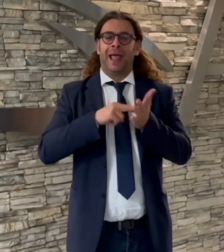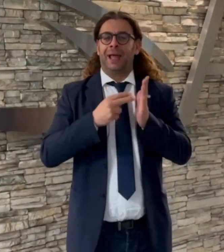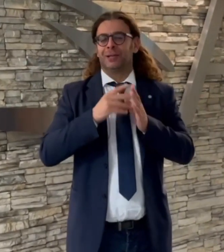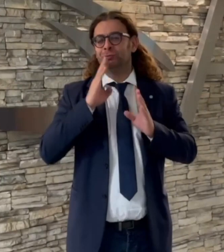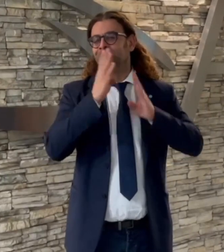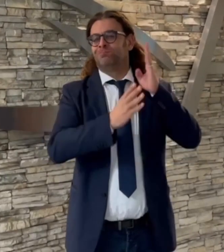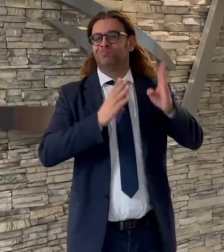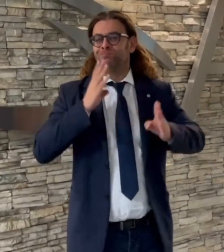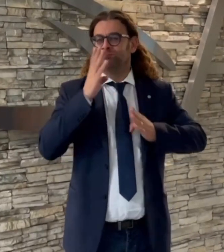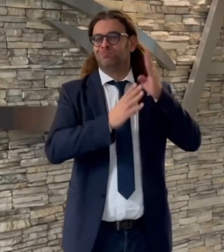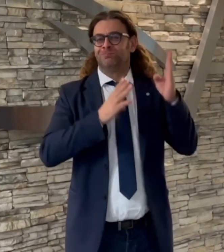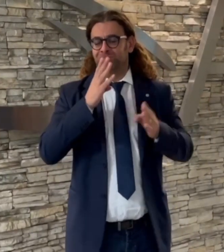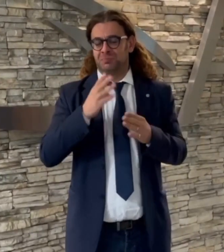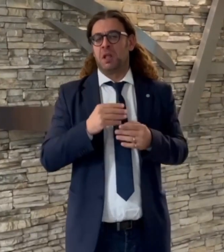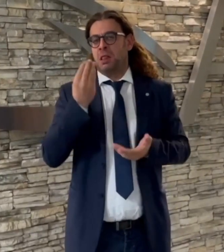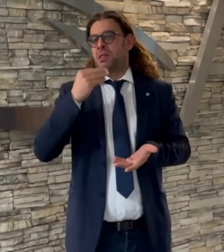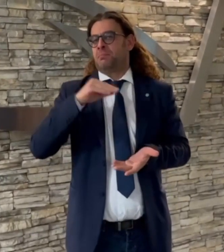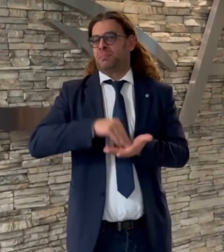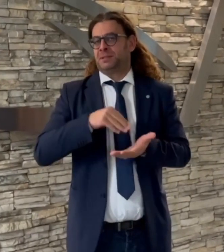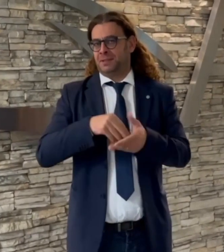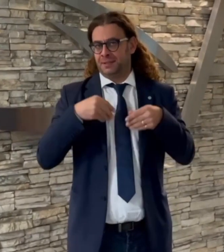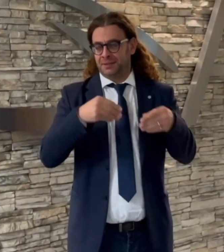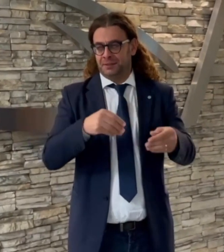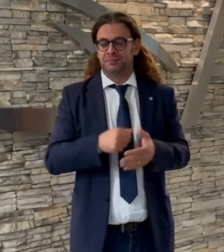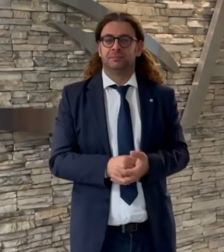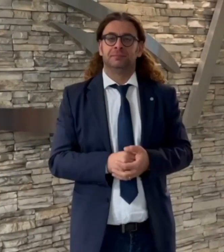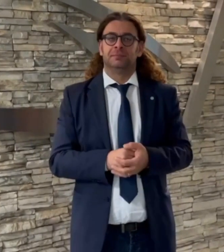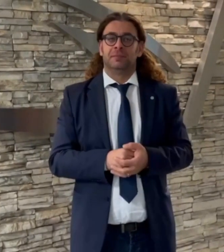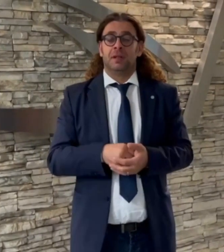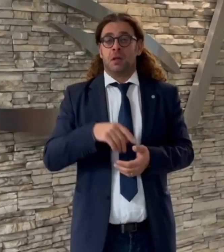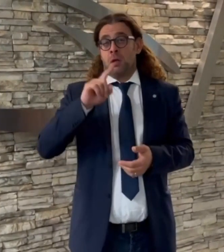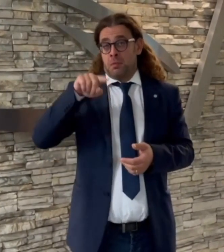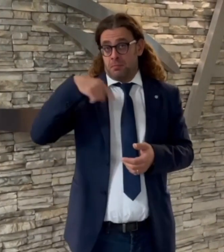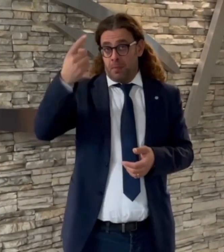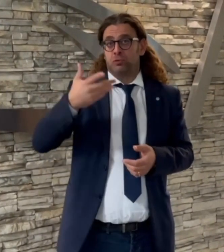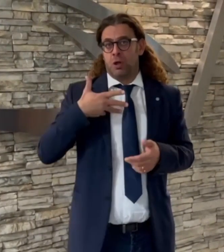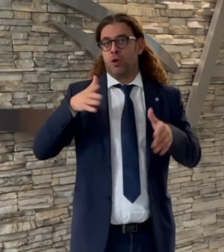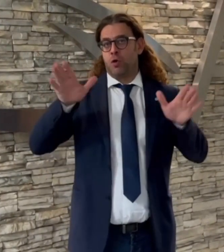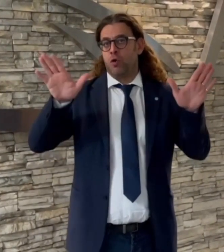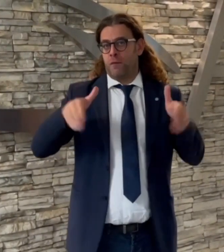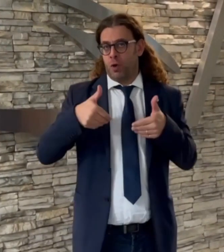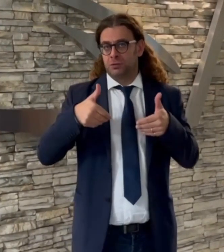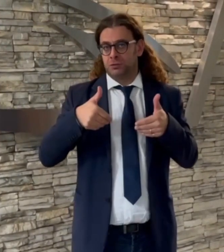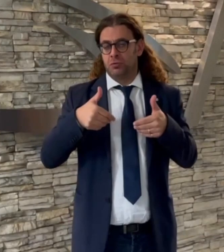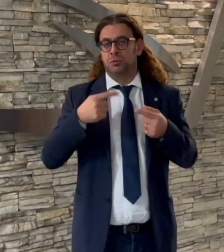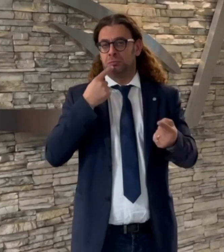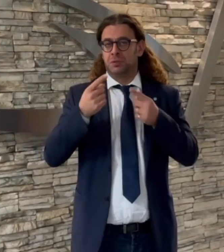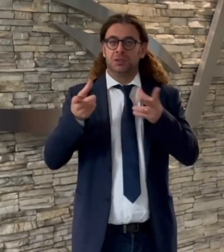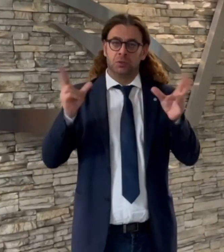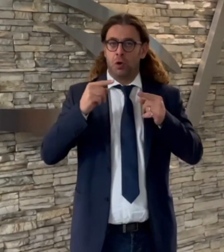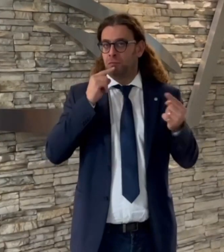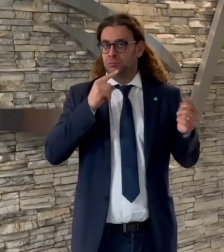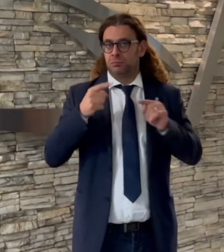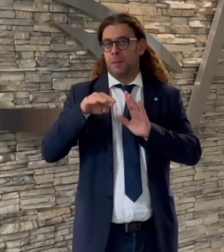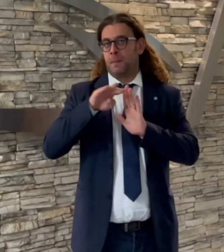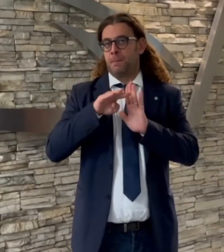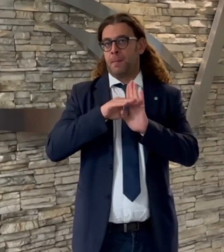stati forniti una serie di suggerimenti tecnici e proposte. Alla prossima convocazione discuteremo nuovamente questi punti, nonché del rinnovo del